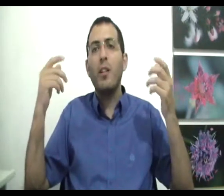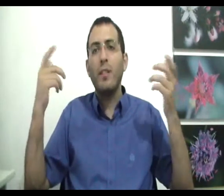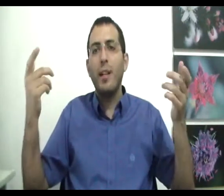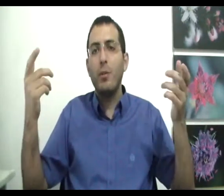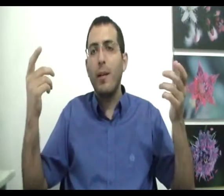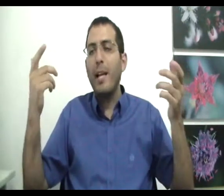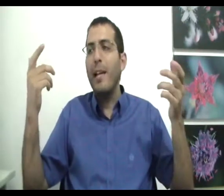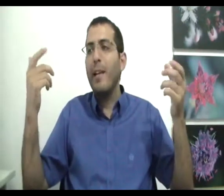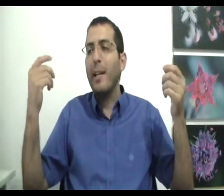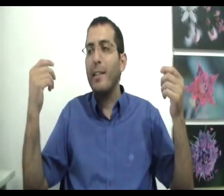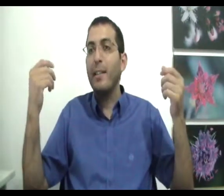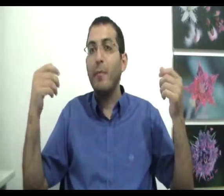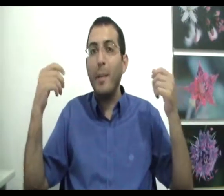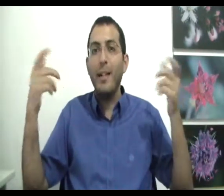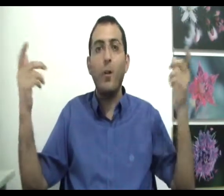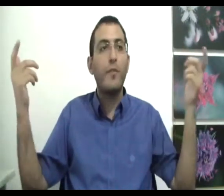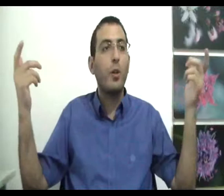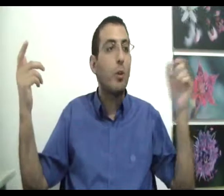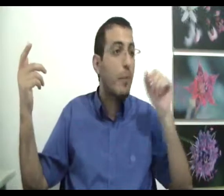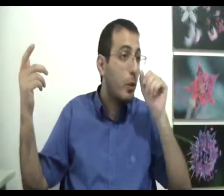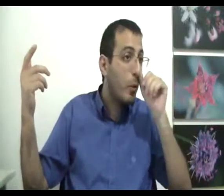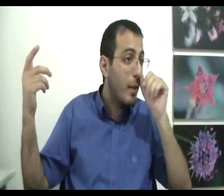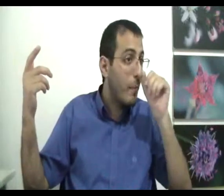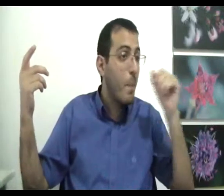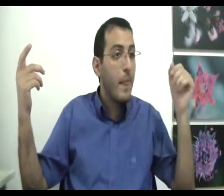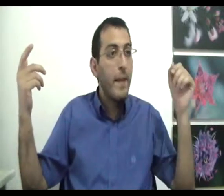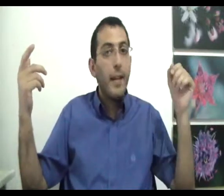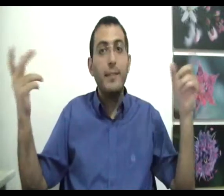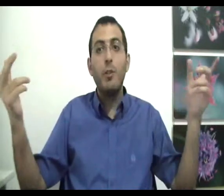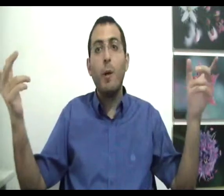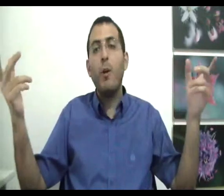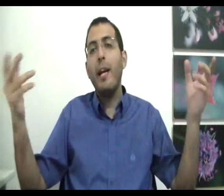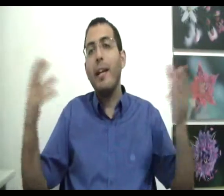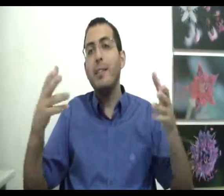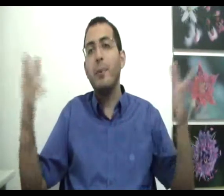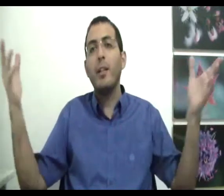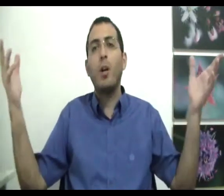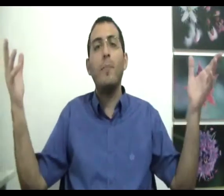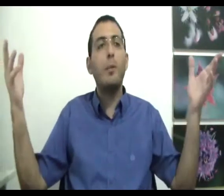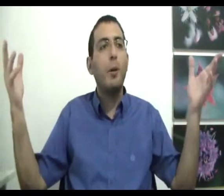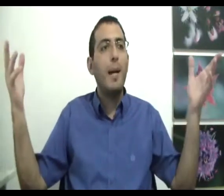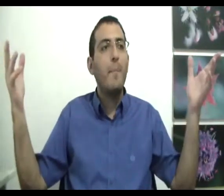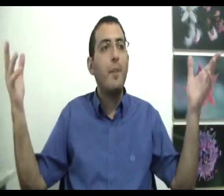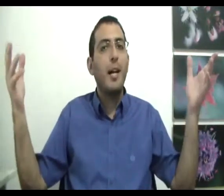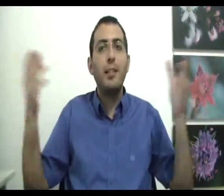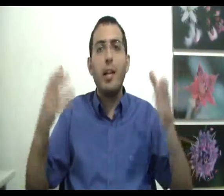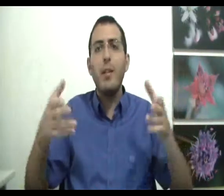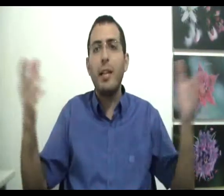לבטח אותך מלא אם הכסף באמת יכול לפתור את כל הבאות בעולם אז היא תאמר, אוקיי, הכסף פותן את כל הבאות בעולם אז זה יהיה לי יותר